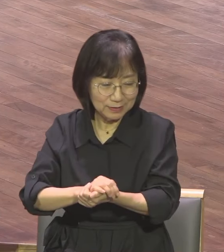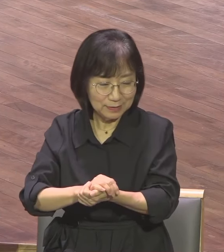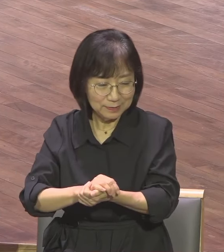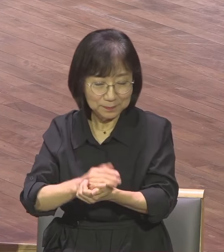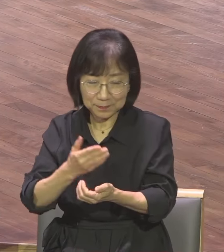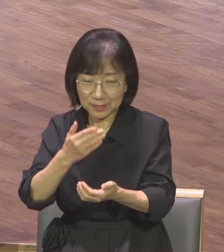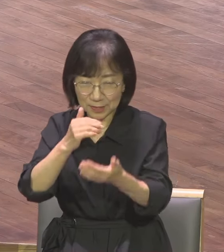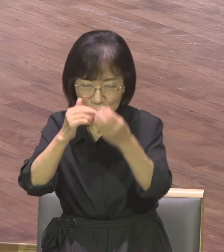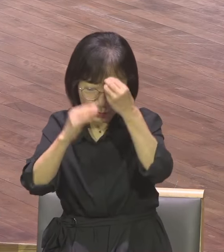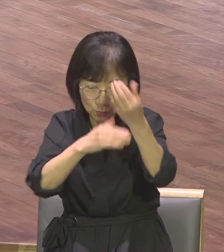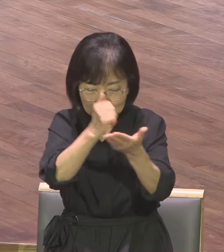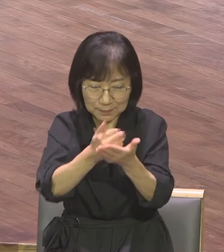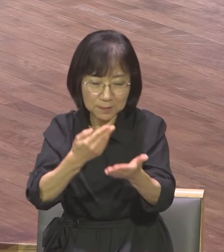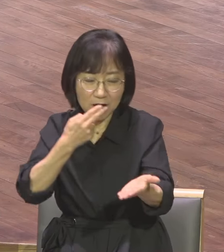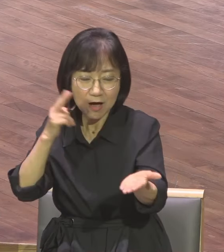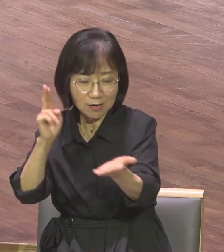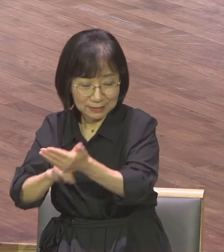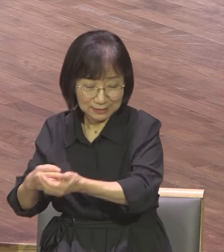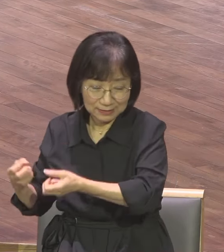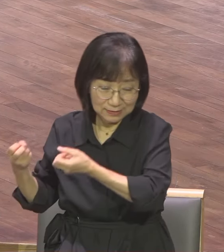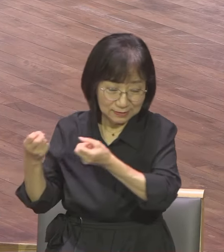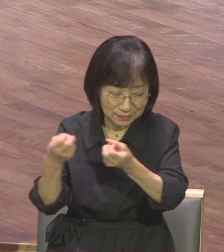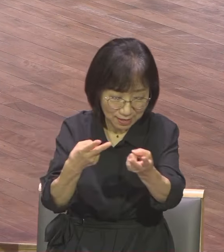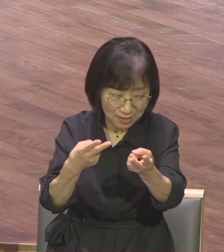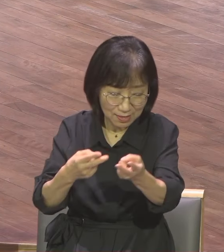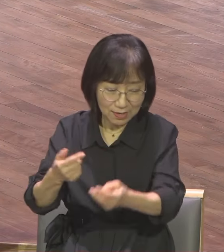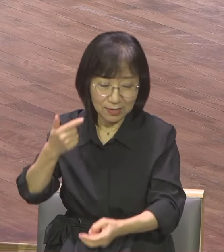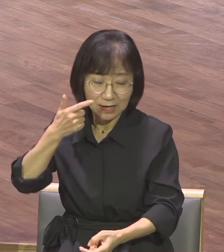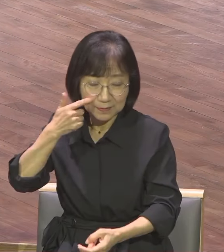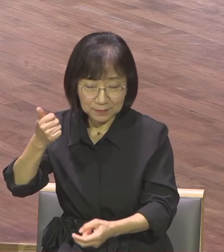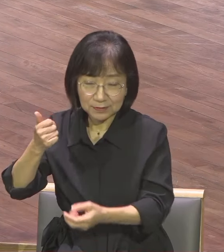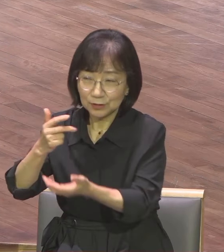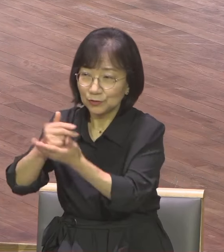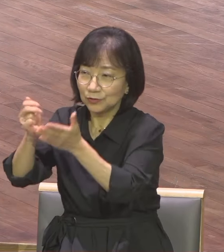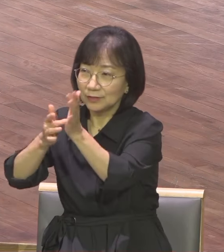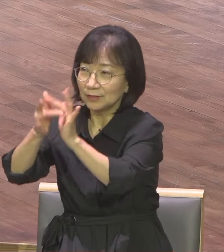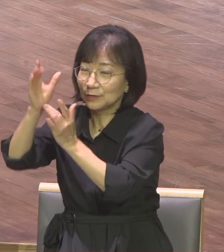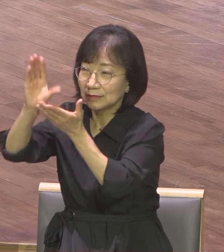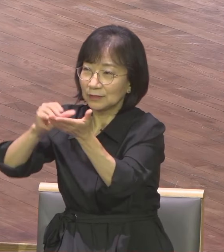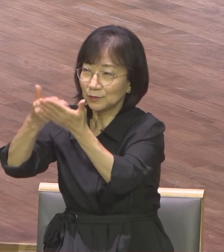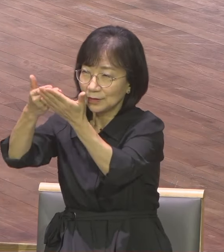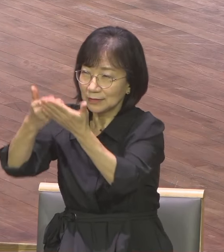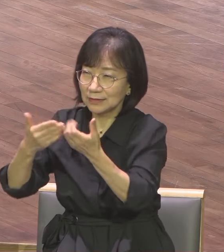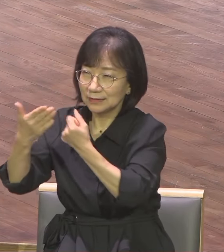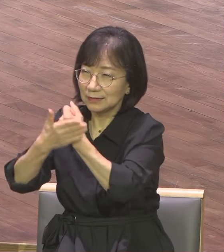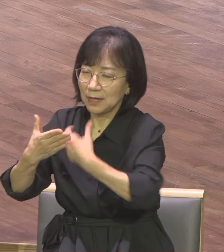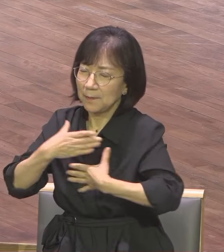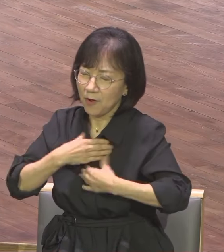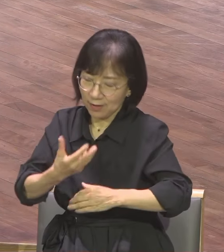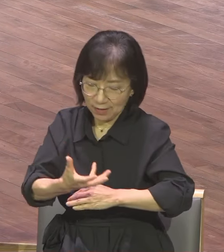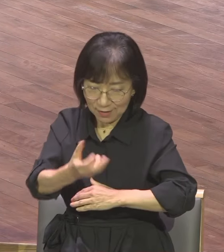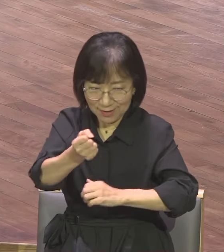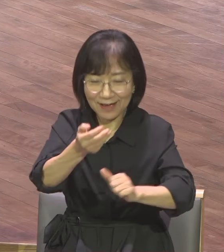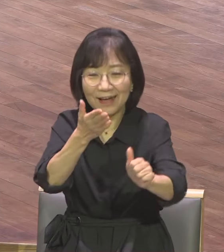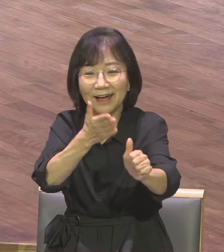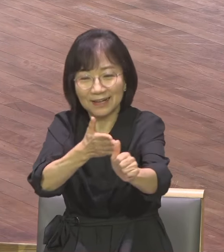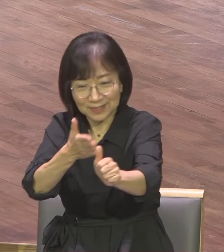아버지와 주 예수 그리스도로부터 은혜와 평강이 너에게 있을지어다 바울의 핵심 사역을 보면